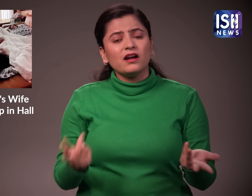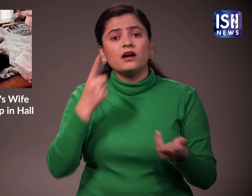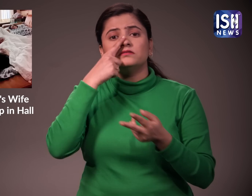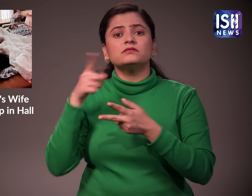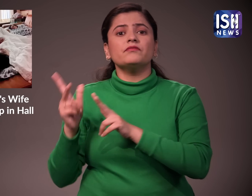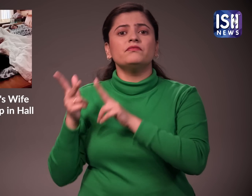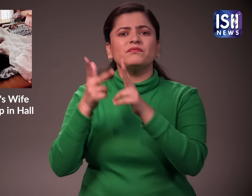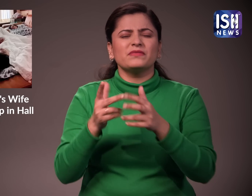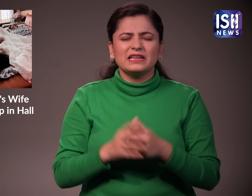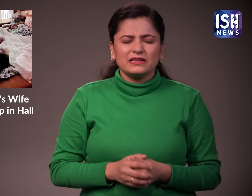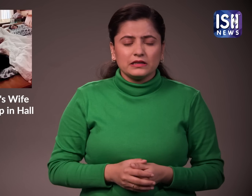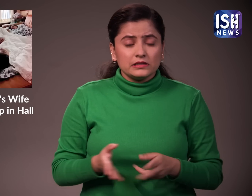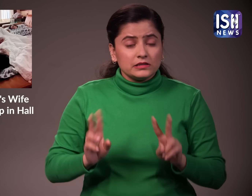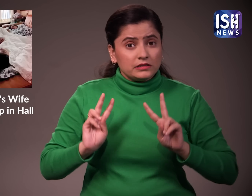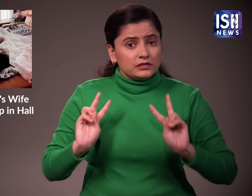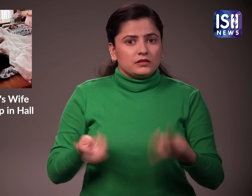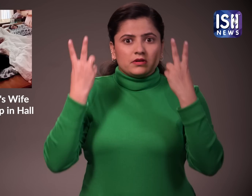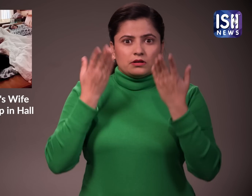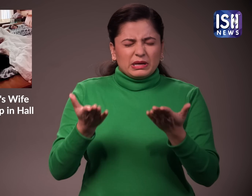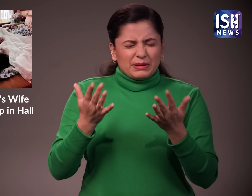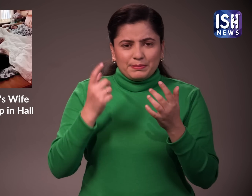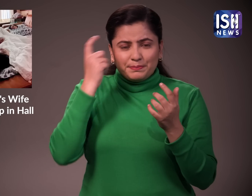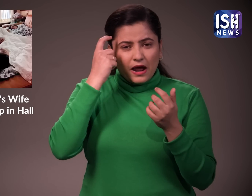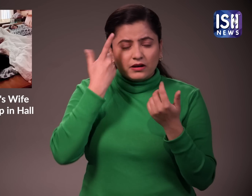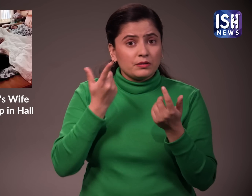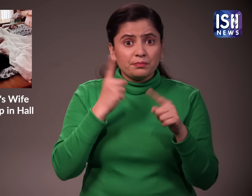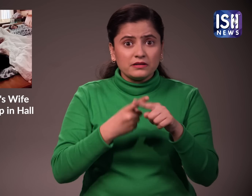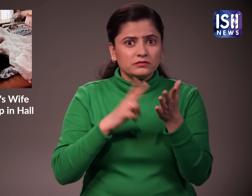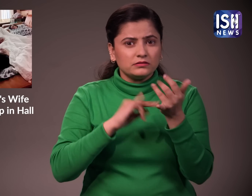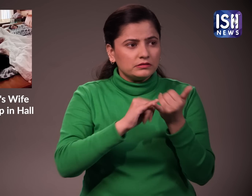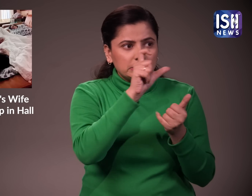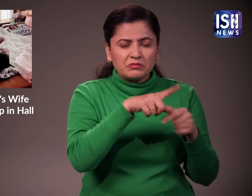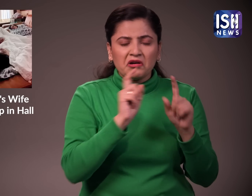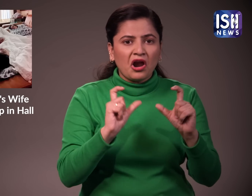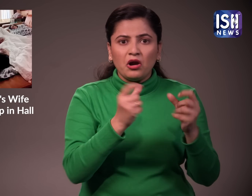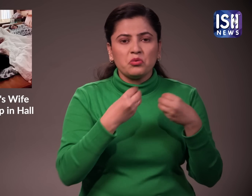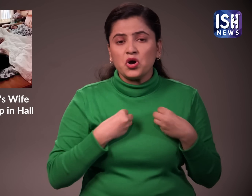हैं हजीब परिवार है और नवाज भी मेरा साथ नहीं दे रहे है